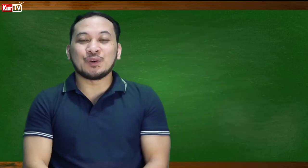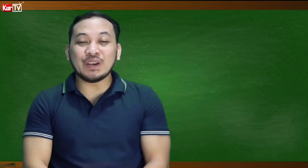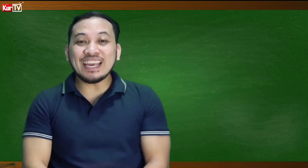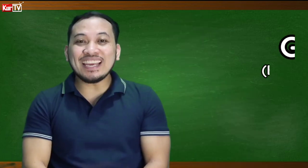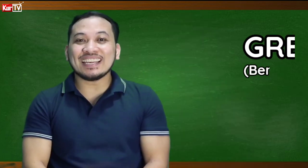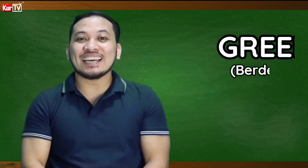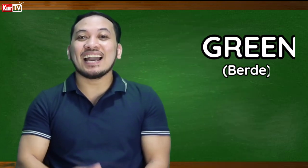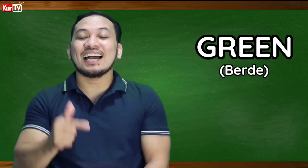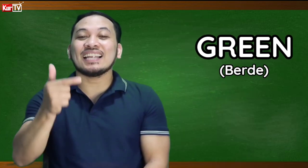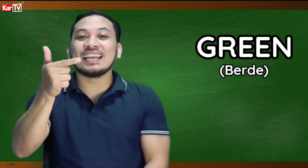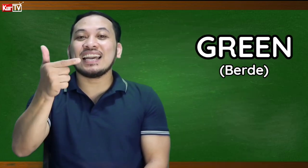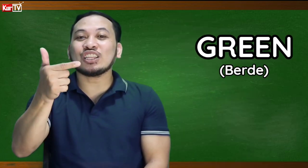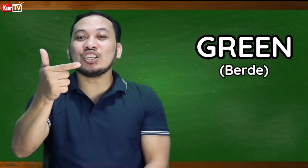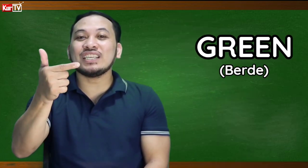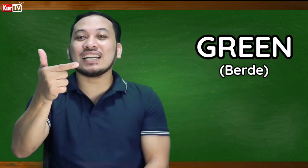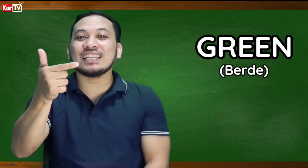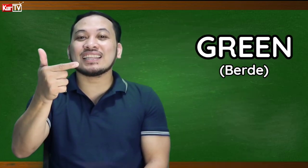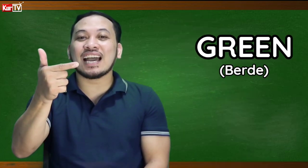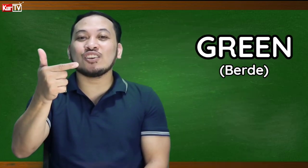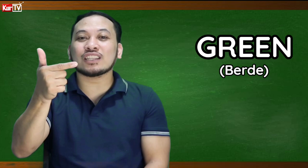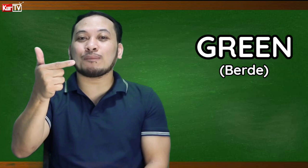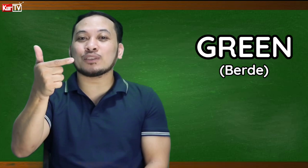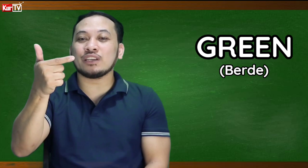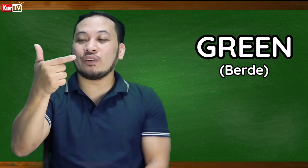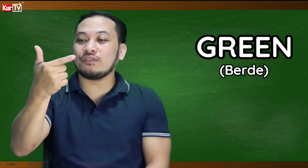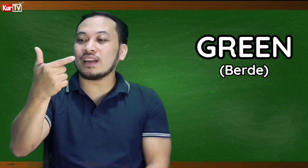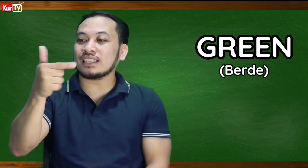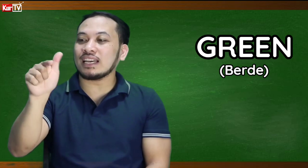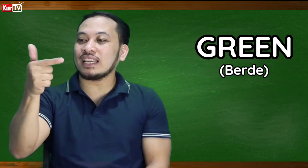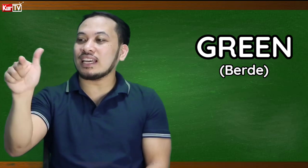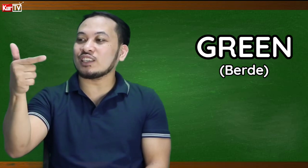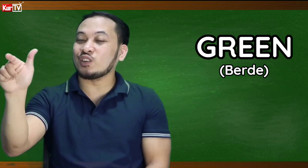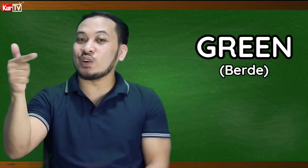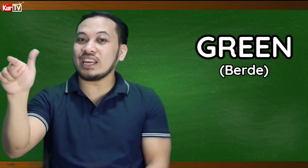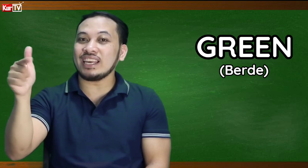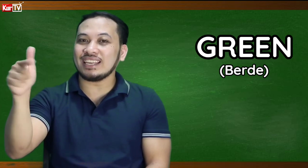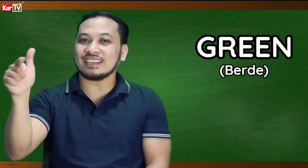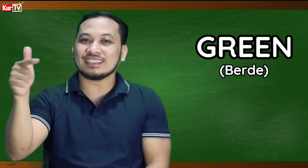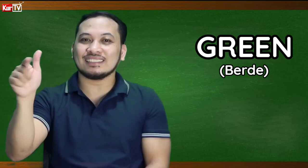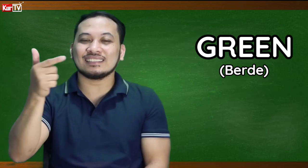Green! Naka letter G lang din tayo. Tapos i-wave natin ang ganyan. Green! green!